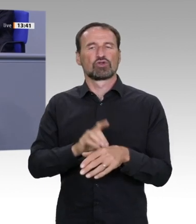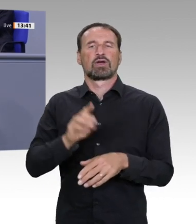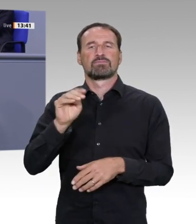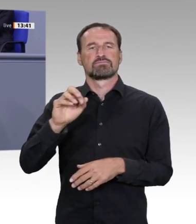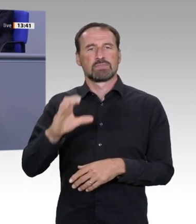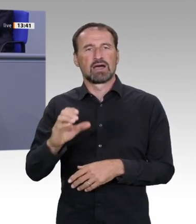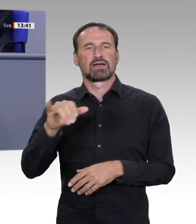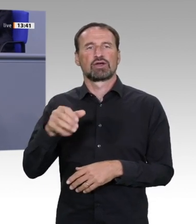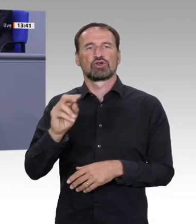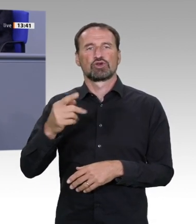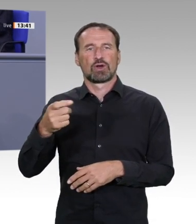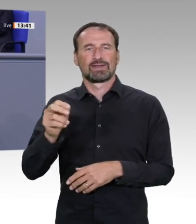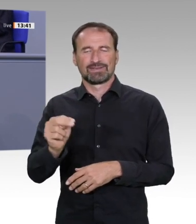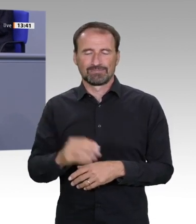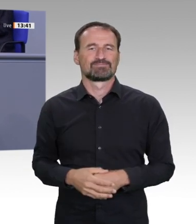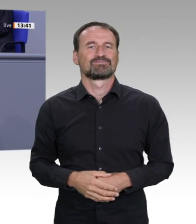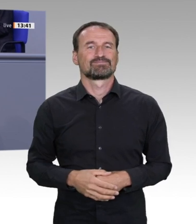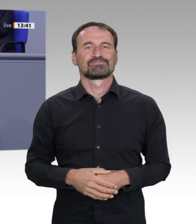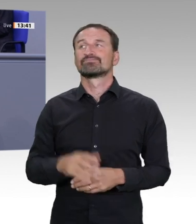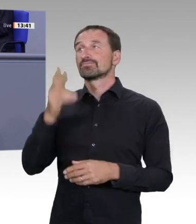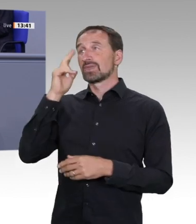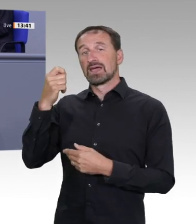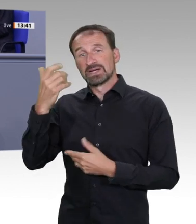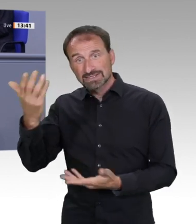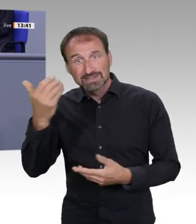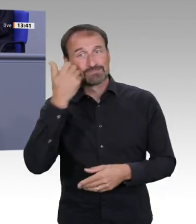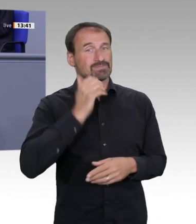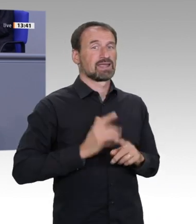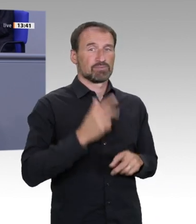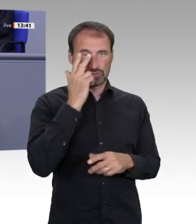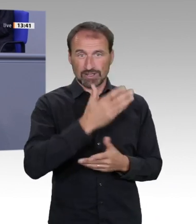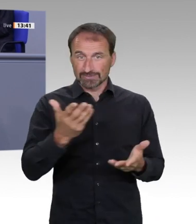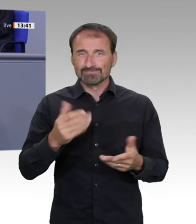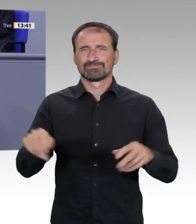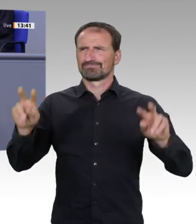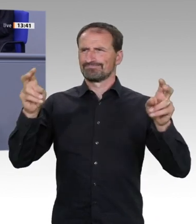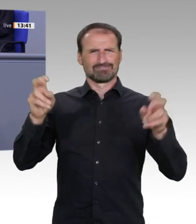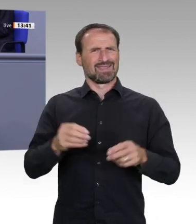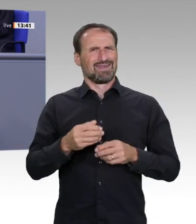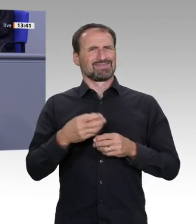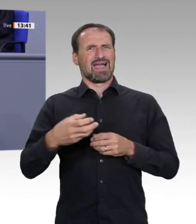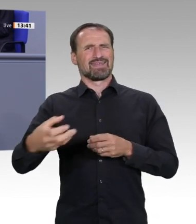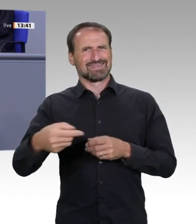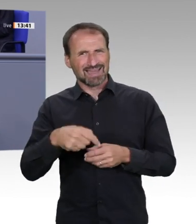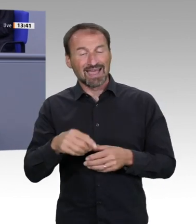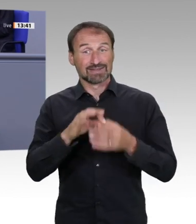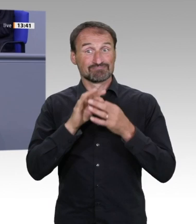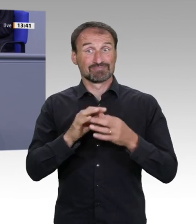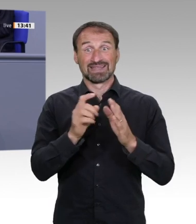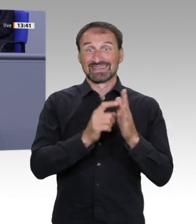hierzulande kein Software- oder gar Hardwareunternehmen von Weltrang. Deutschland gerät immer tiefer in Abhängigkeiten. Die digitale